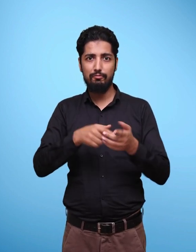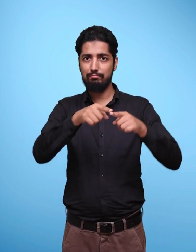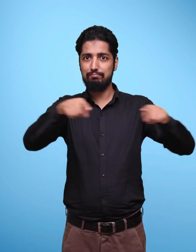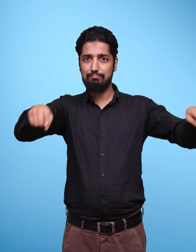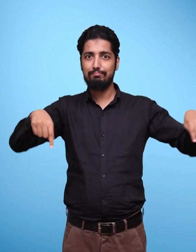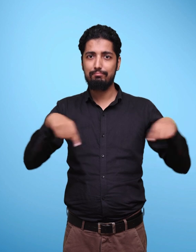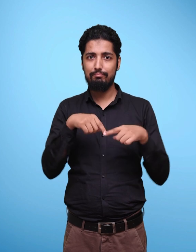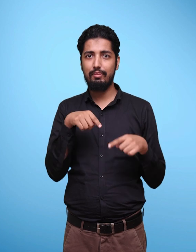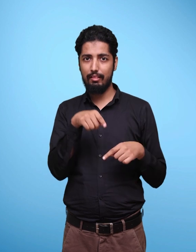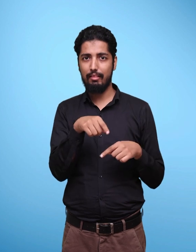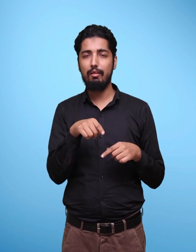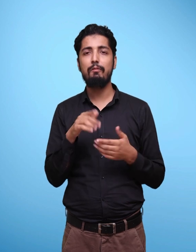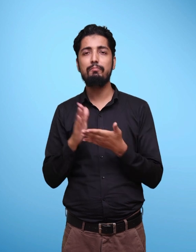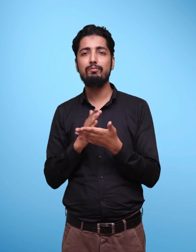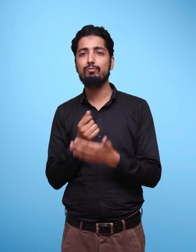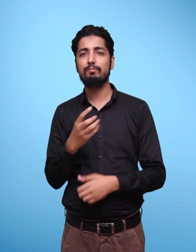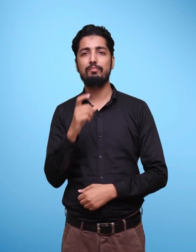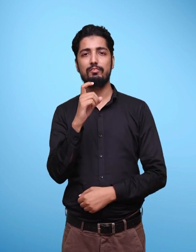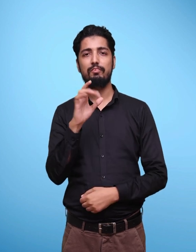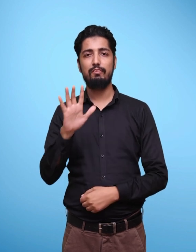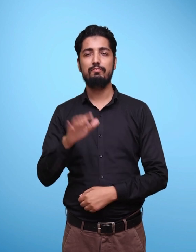75 A Farm